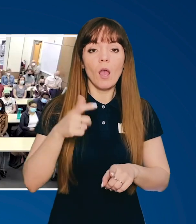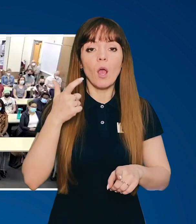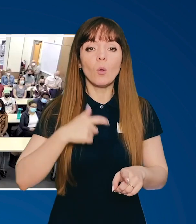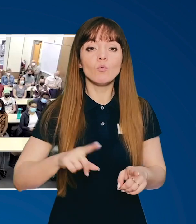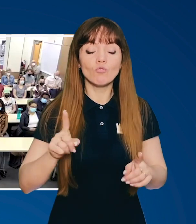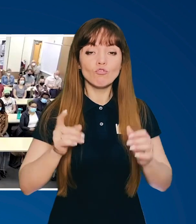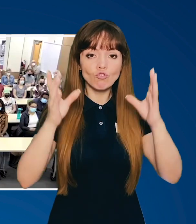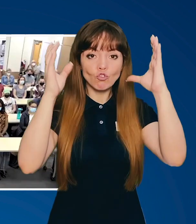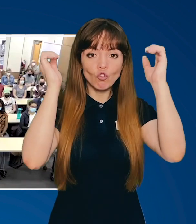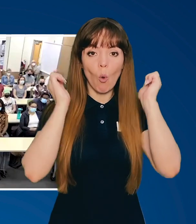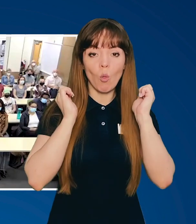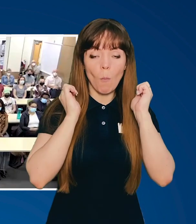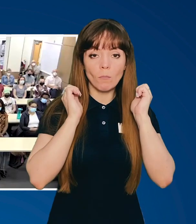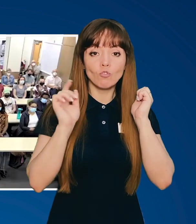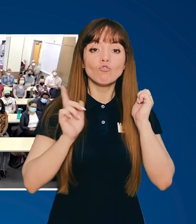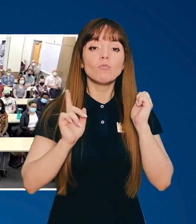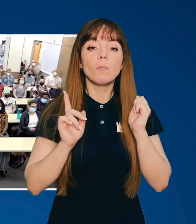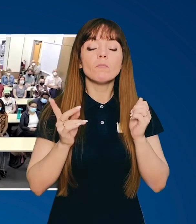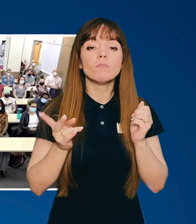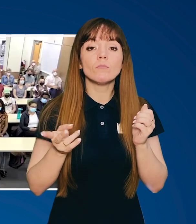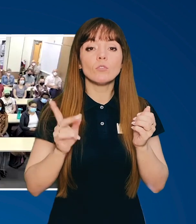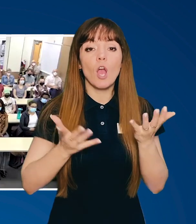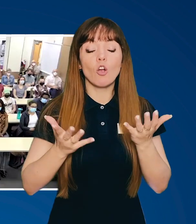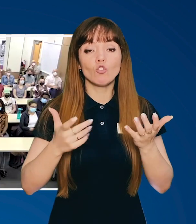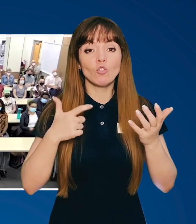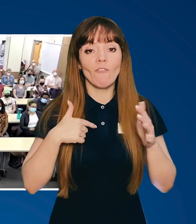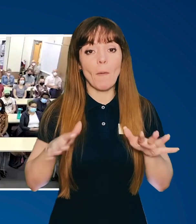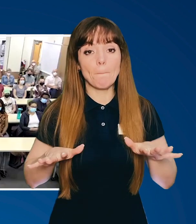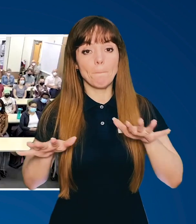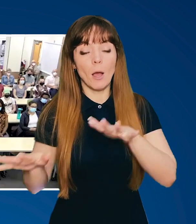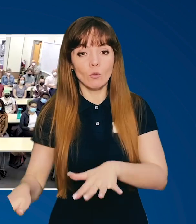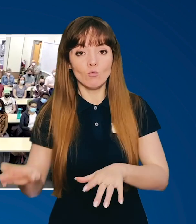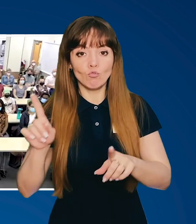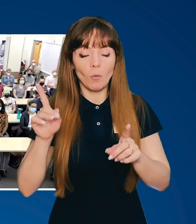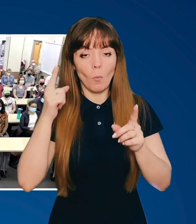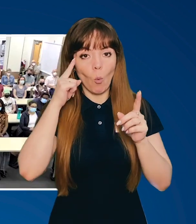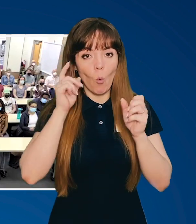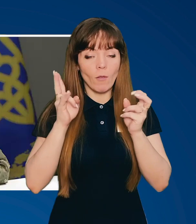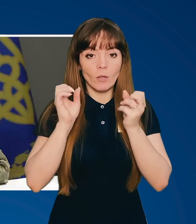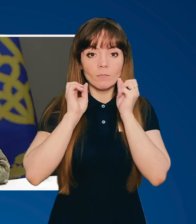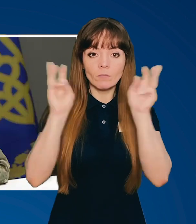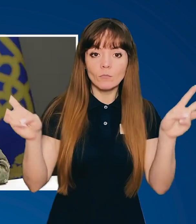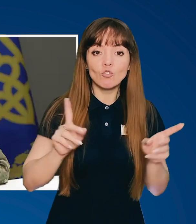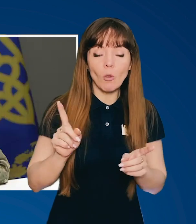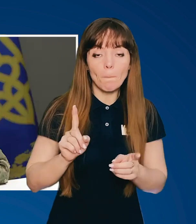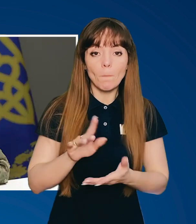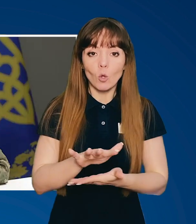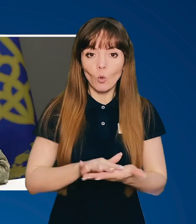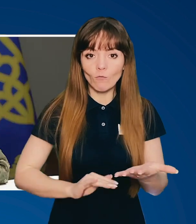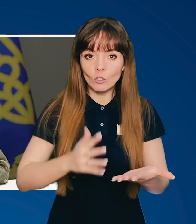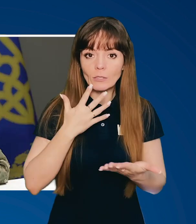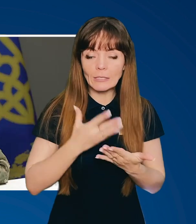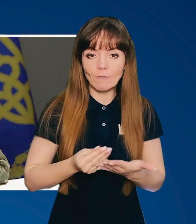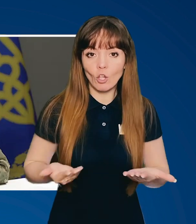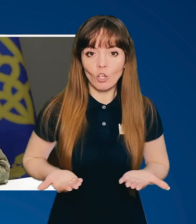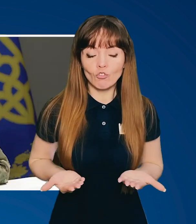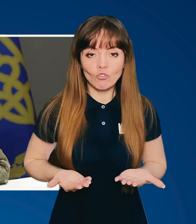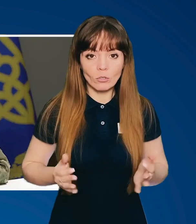надягають шолом для того, щоб, якщо вони впадуть, не розбити голову і щоб продовжувати своє життя.